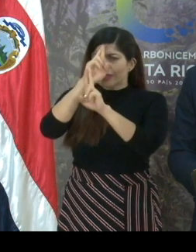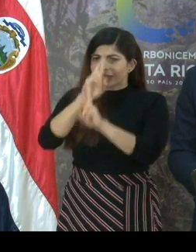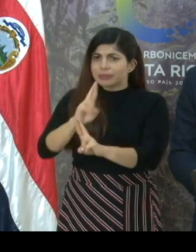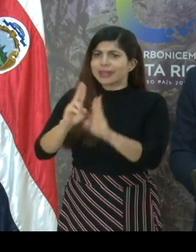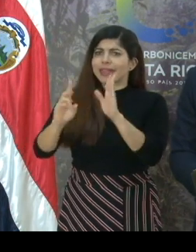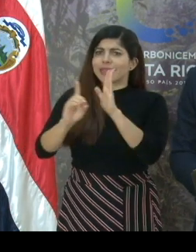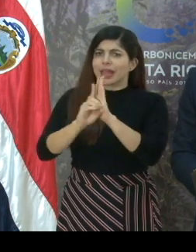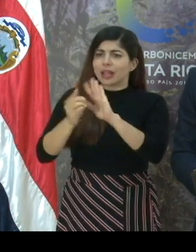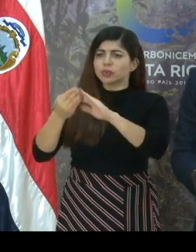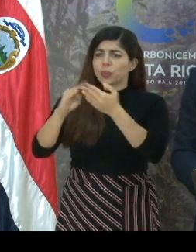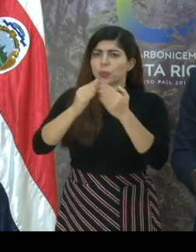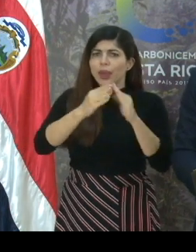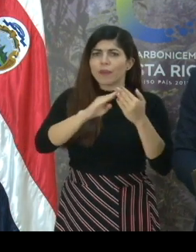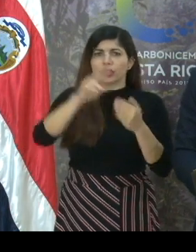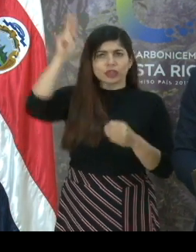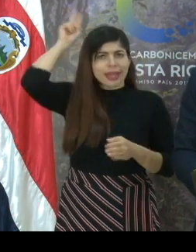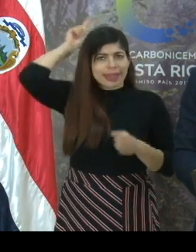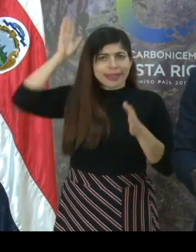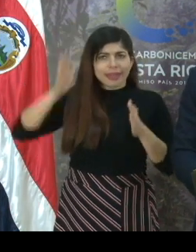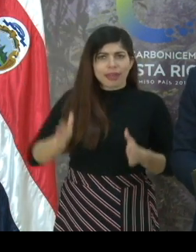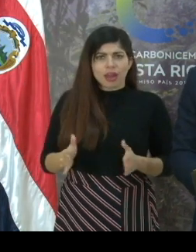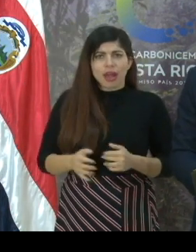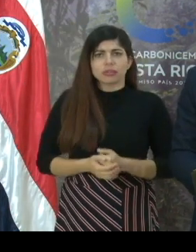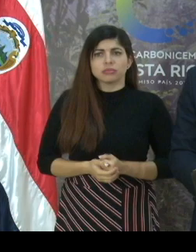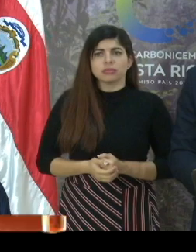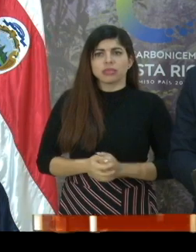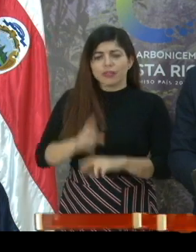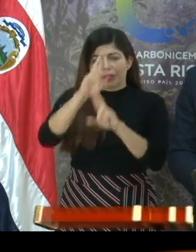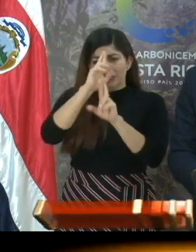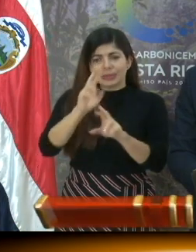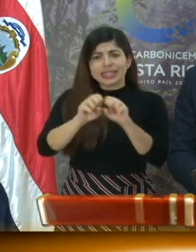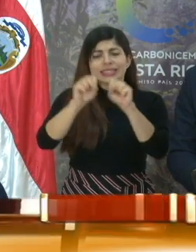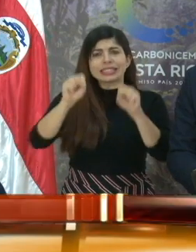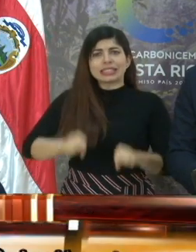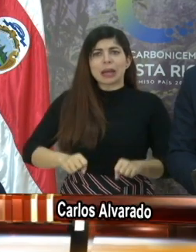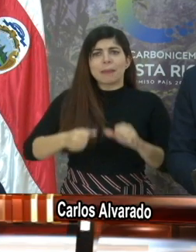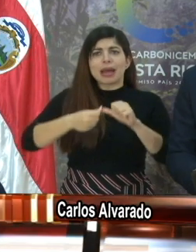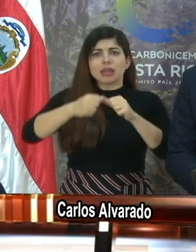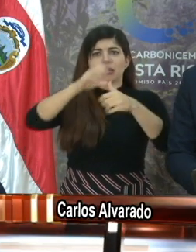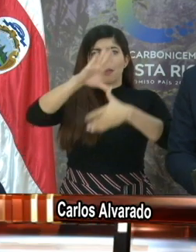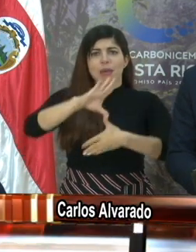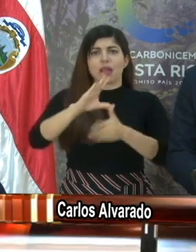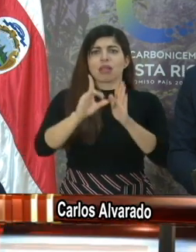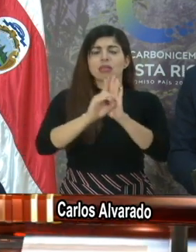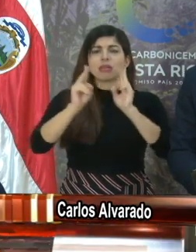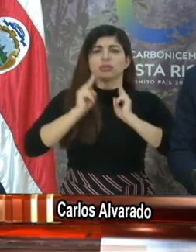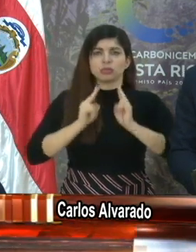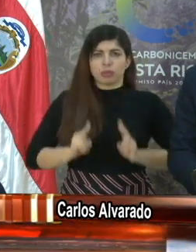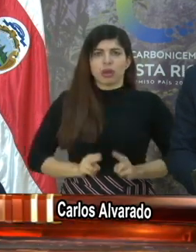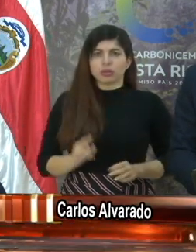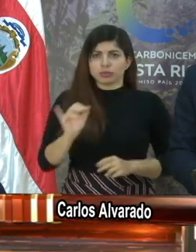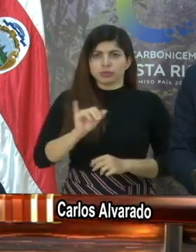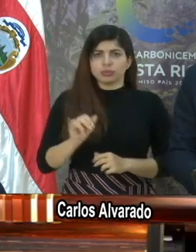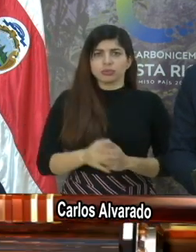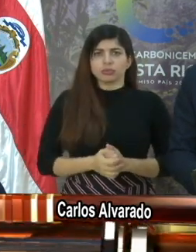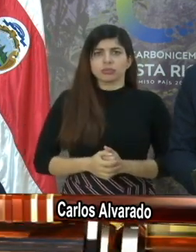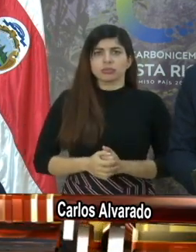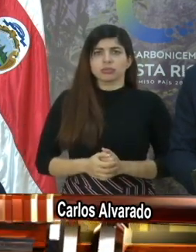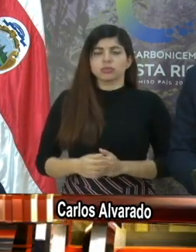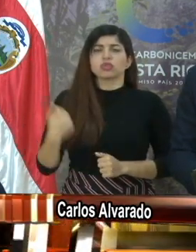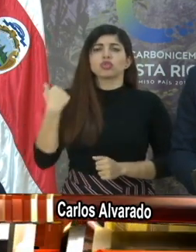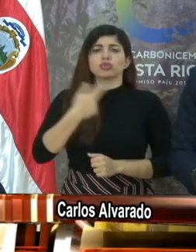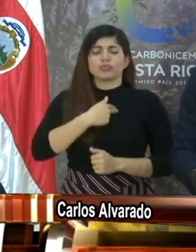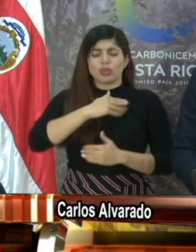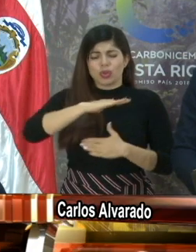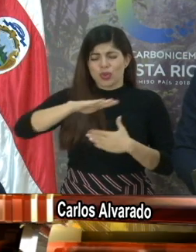los derechos de los pueblos indígenas, su respeto al sistema interamericano de derechos humanos. Pondremos